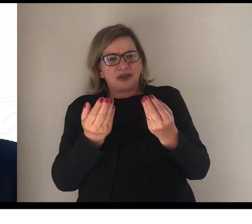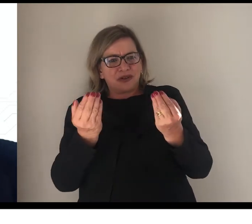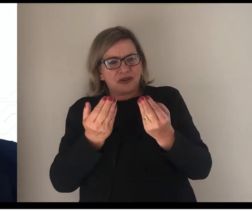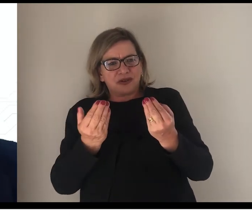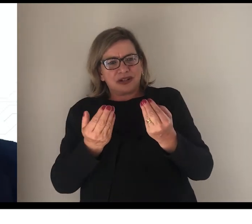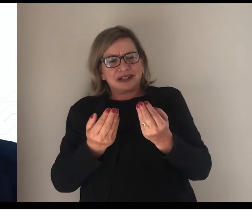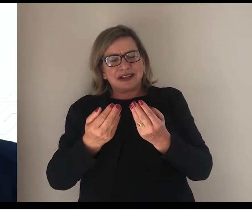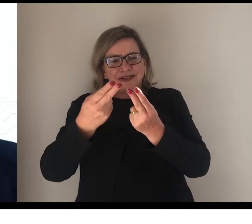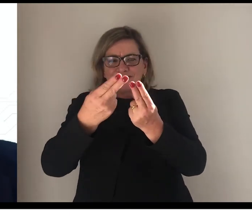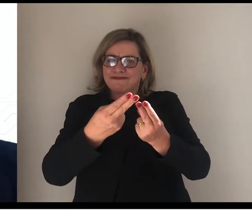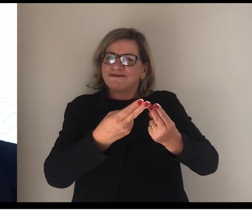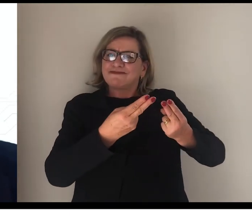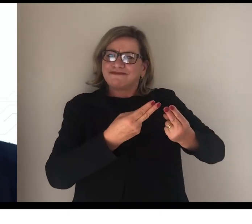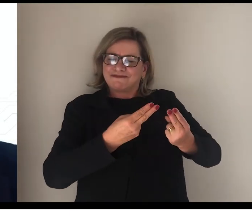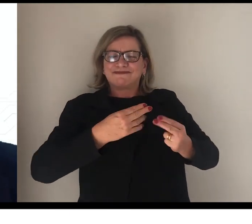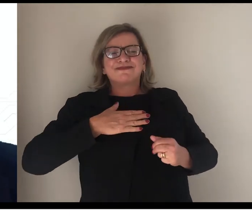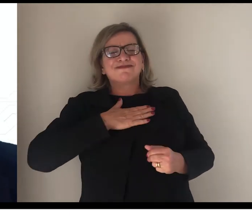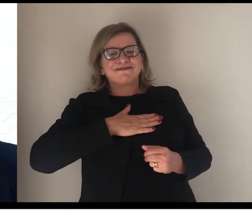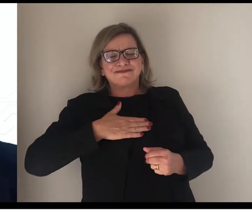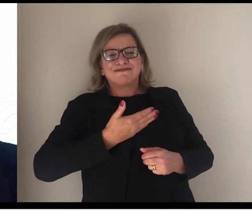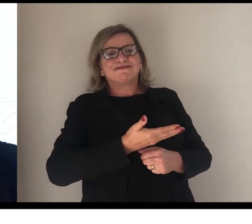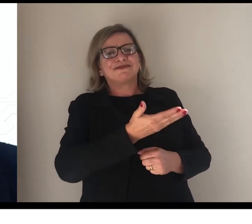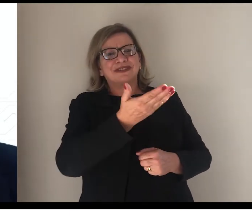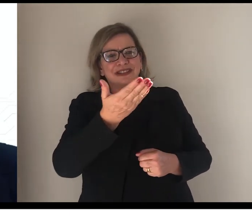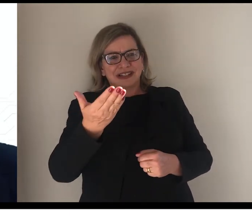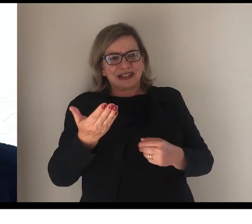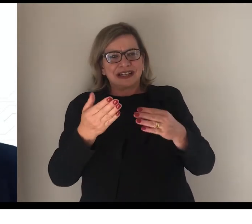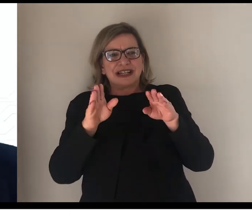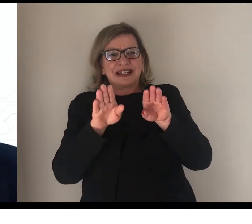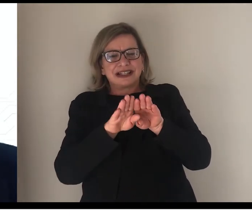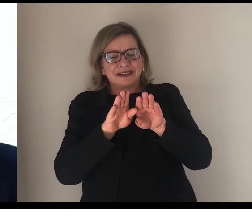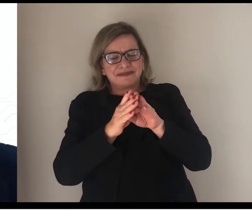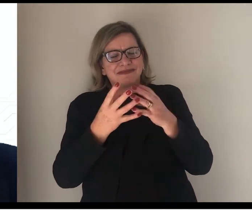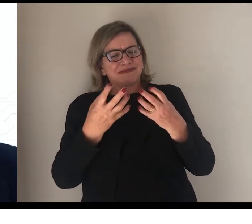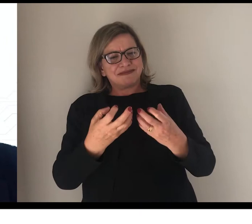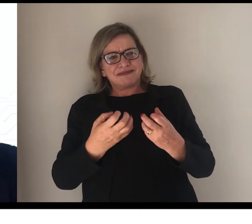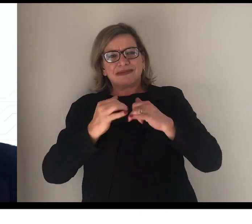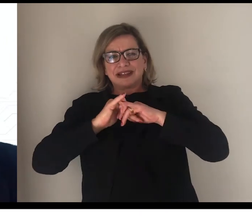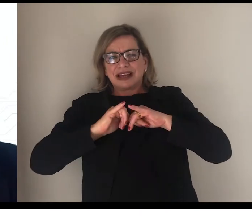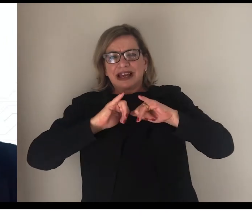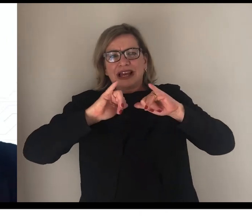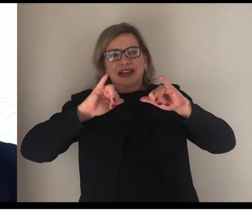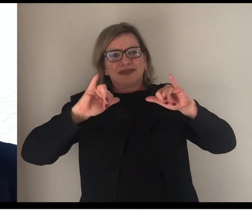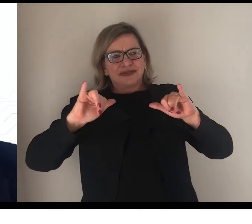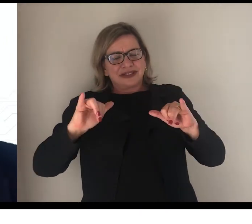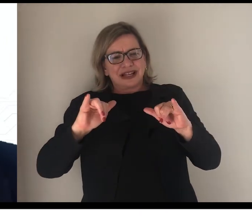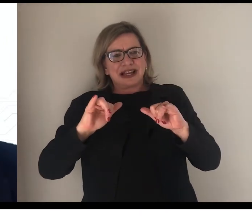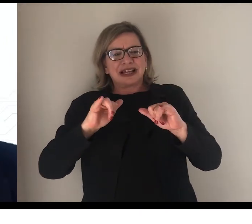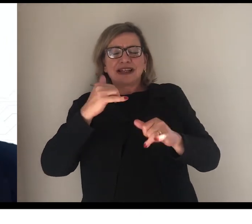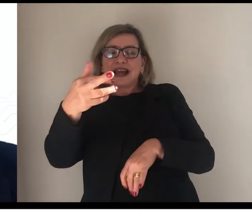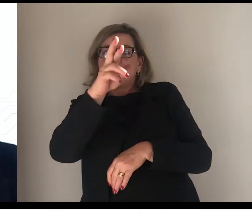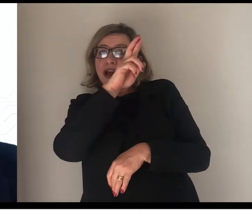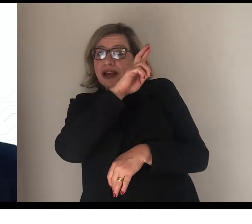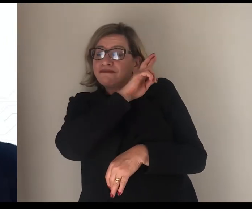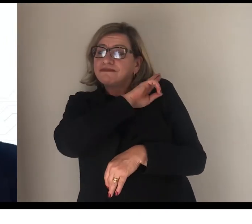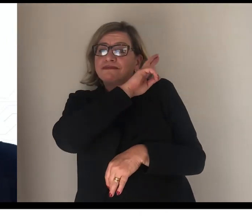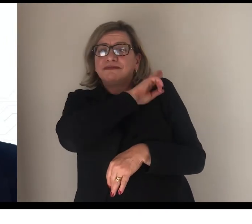as boas-vindas a vocês, eu gostaria de ressaltar que a função,